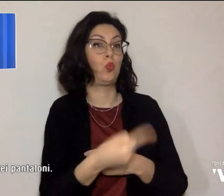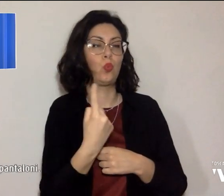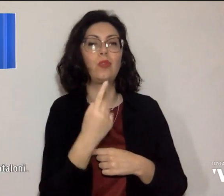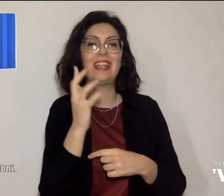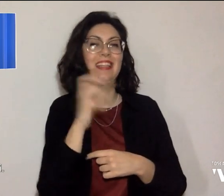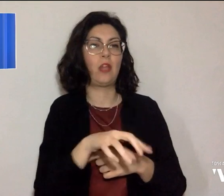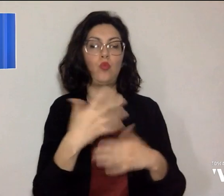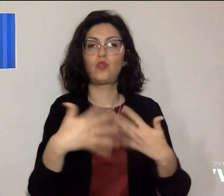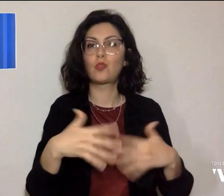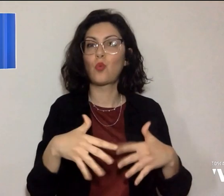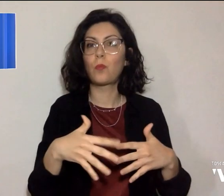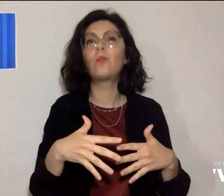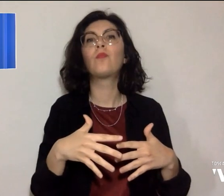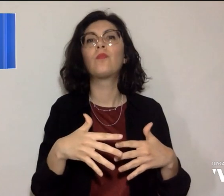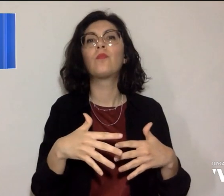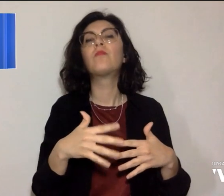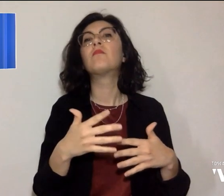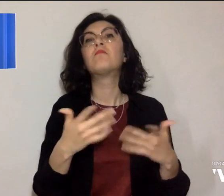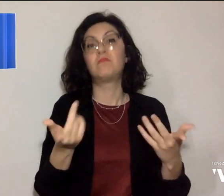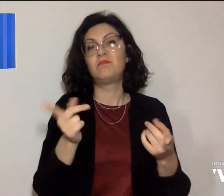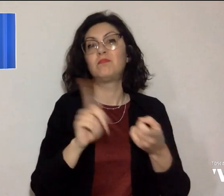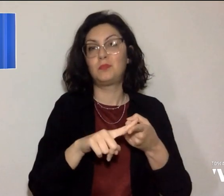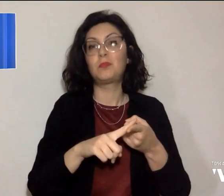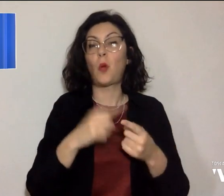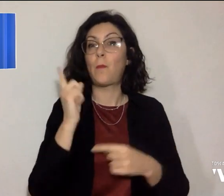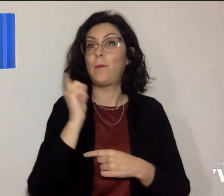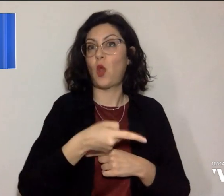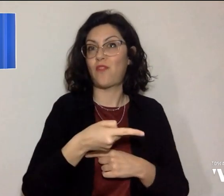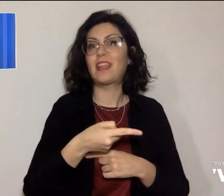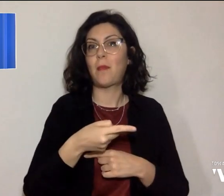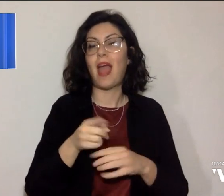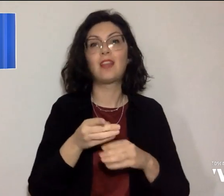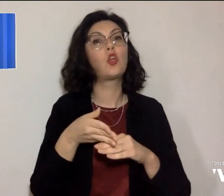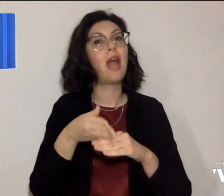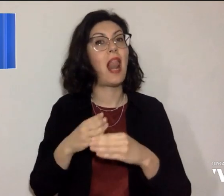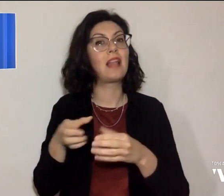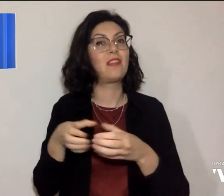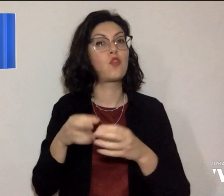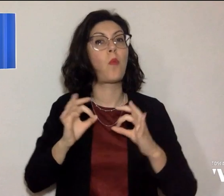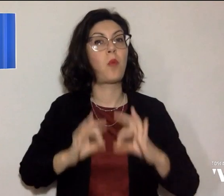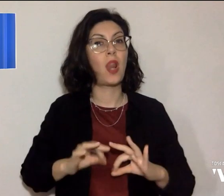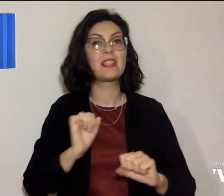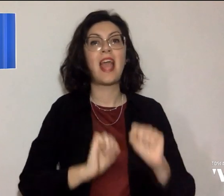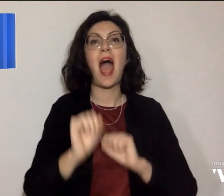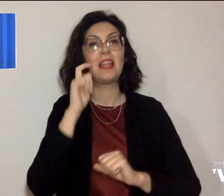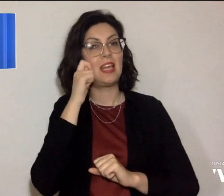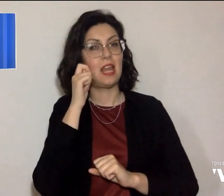alla quale è seguito il provvedimento elaborato in questi giorni dalla divisione Polizia Anticrimine.